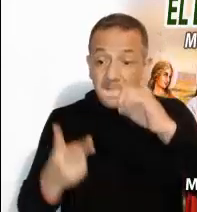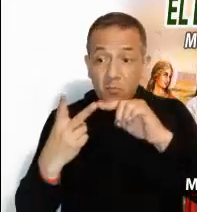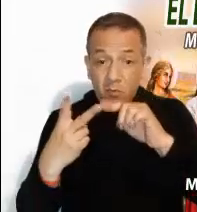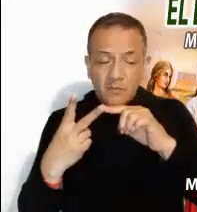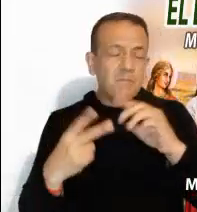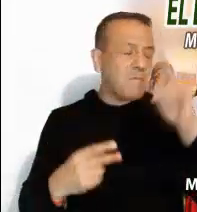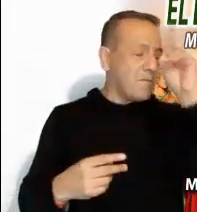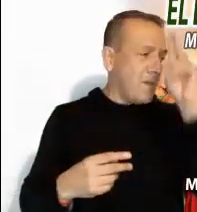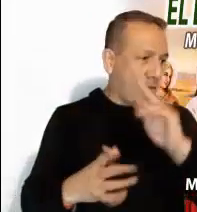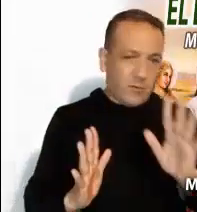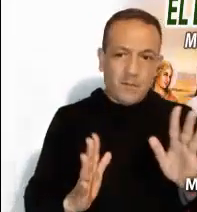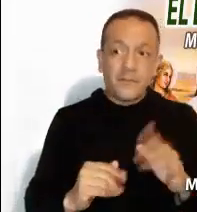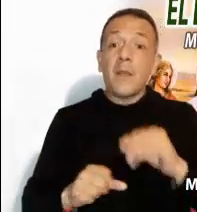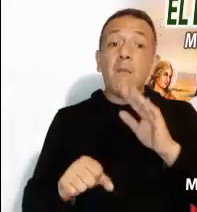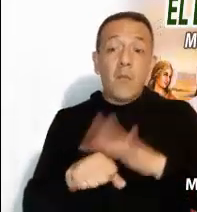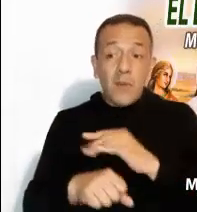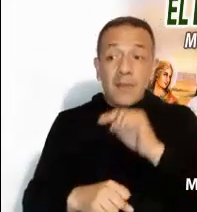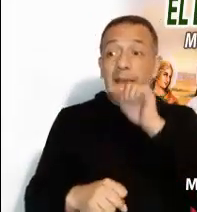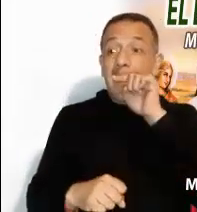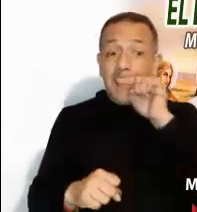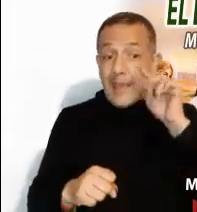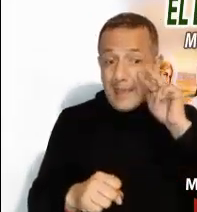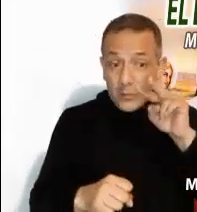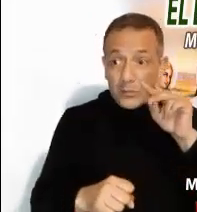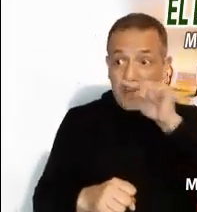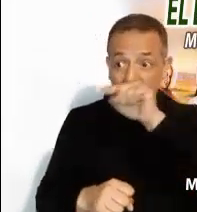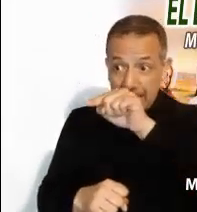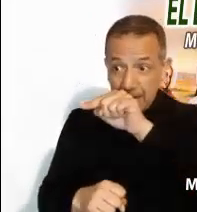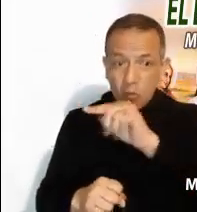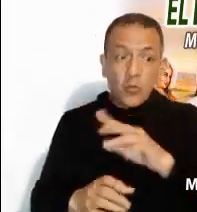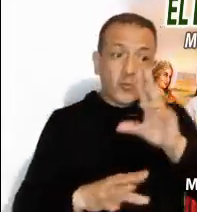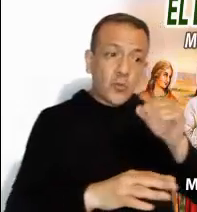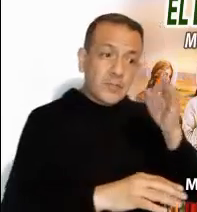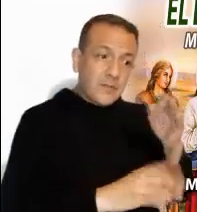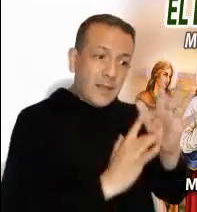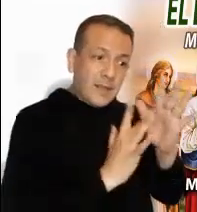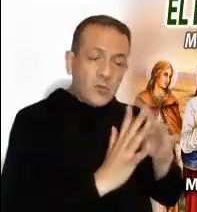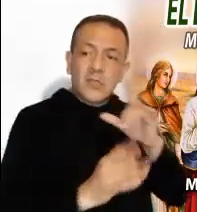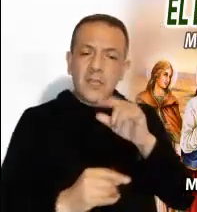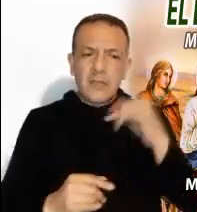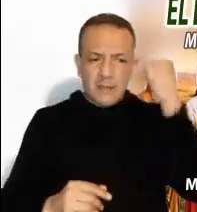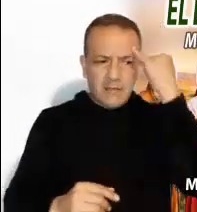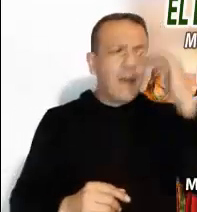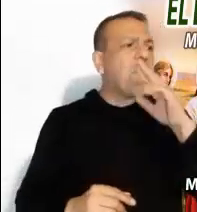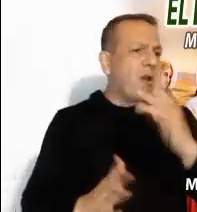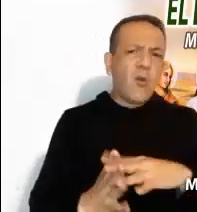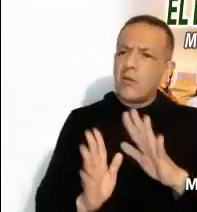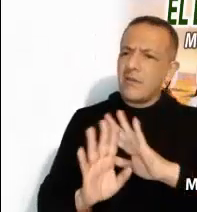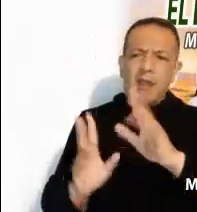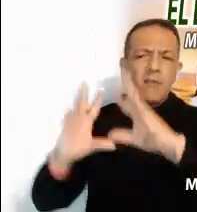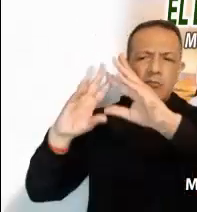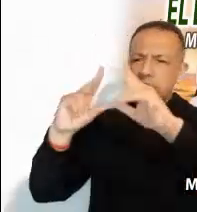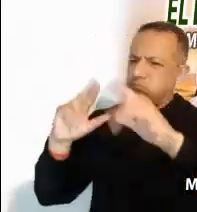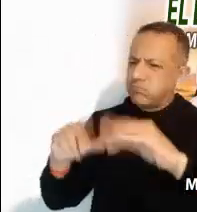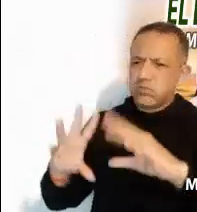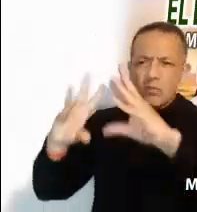porque al rechazar, añaden la propuesta de iniquilación. Parecería gran amor a la Buena